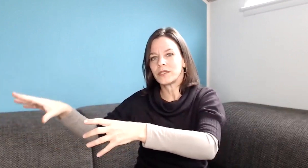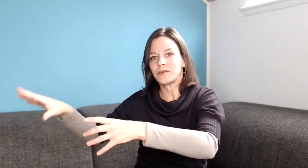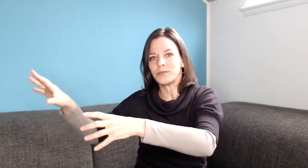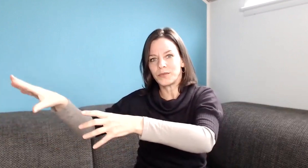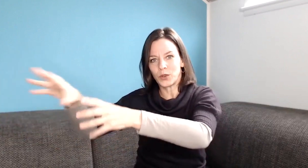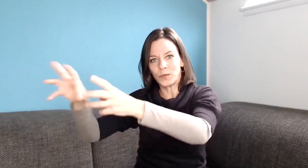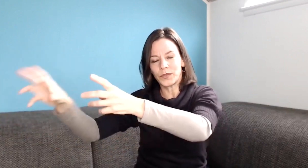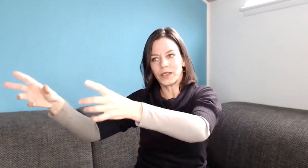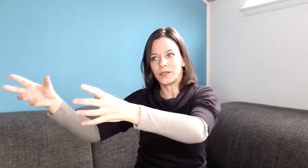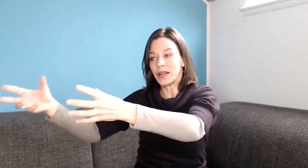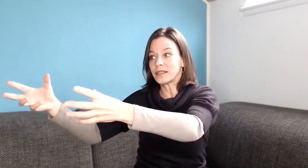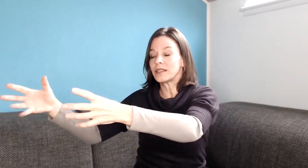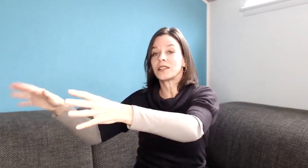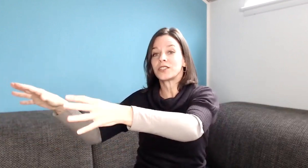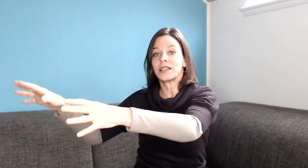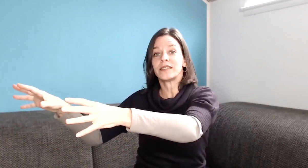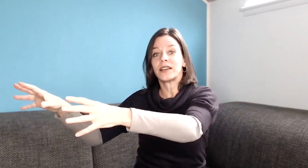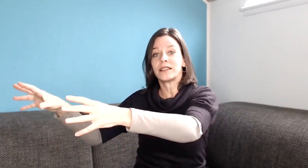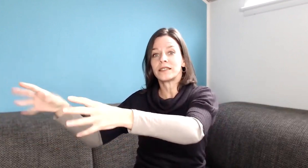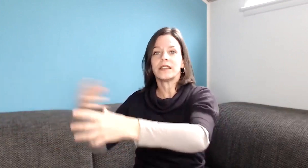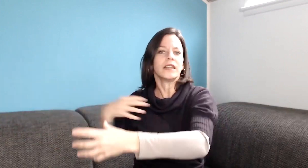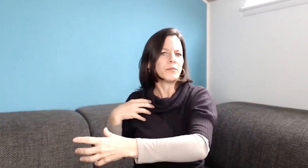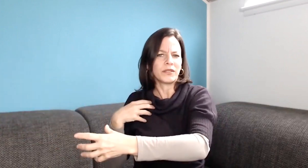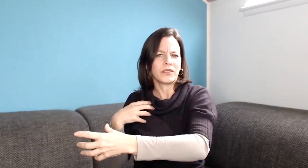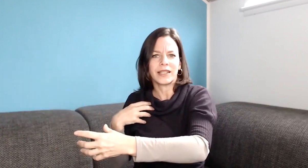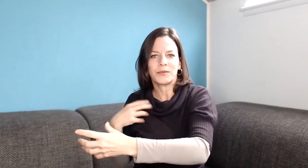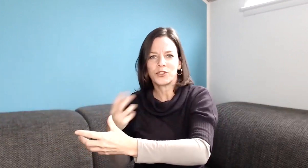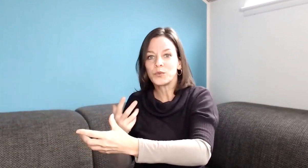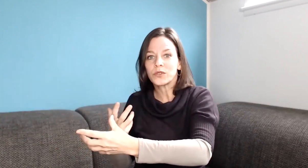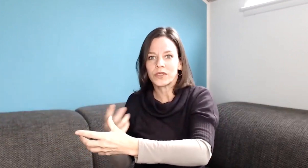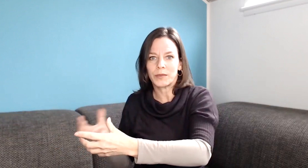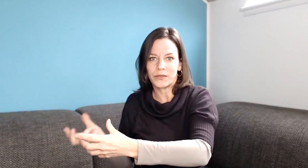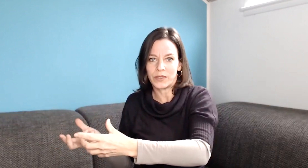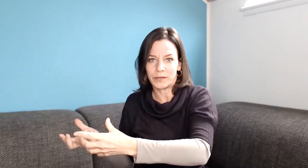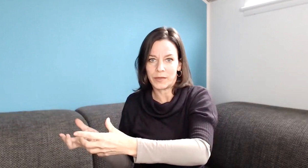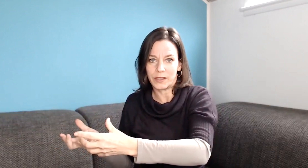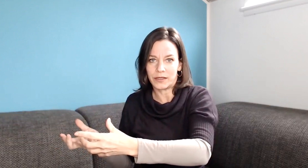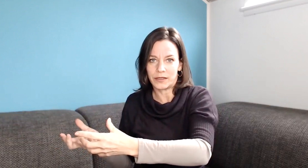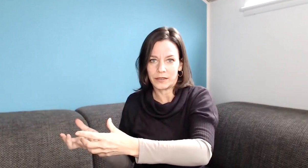merkt sie dann, da ist Angst. Weil sich selbst spürt sie es am Anfang erstmal gar nicht.